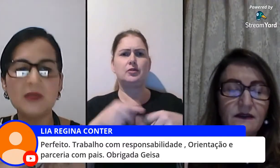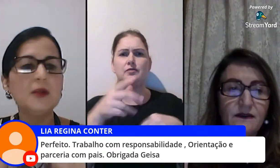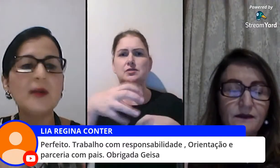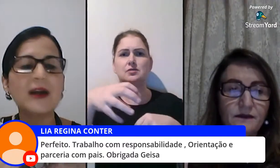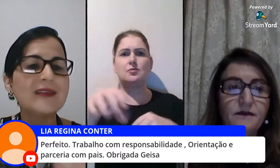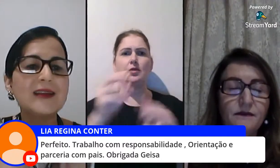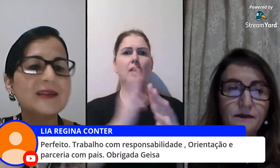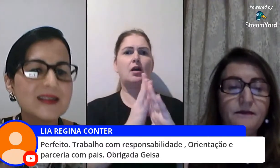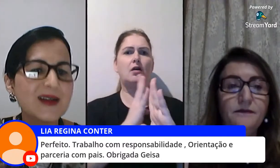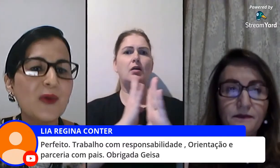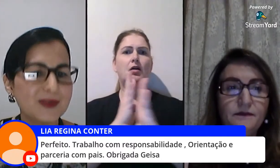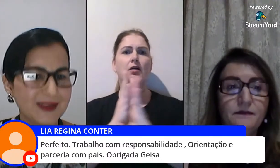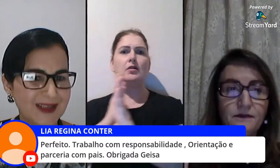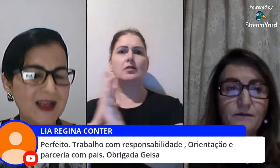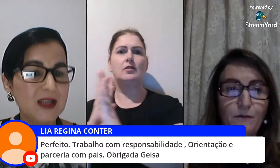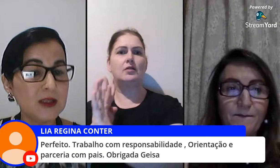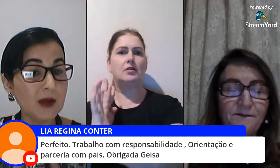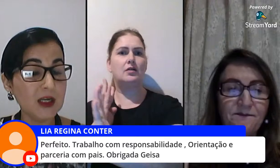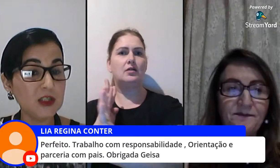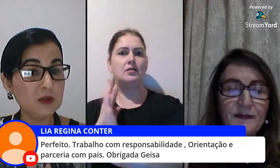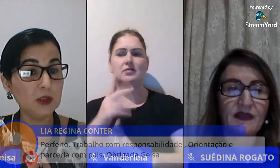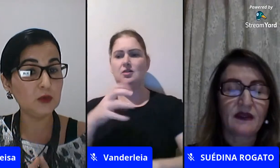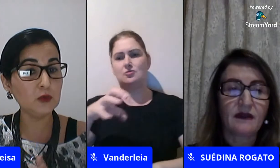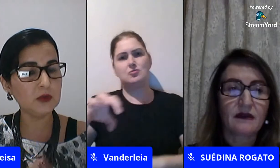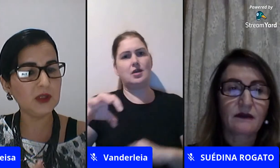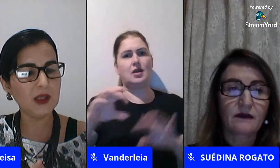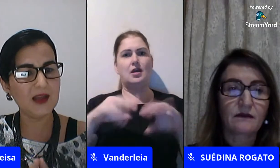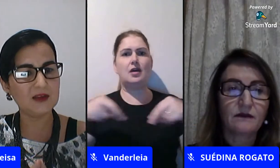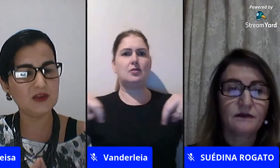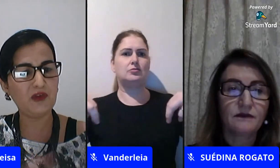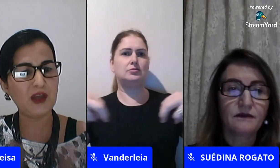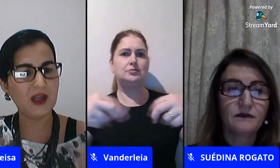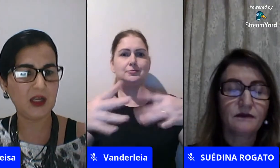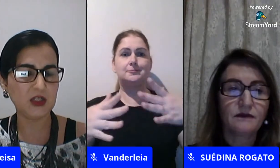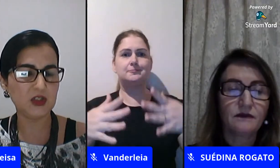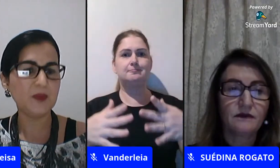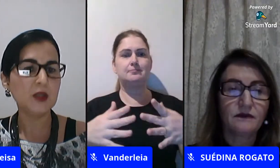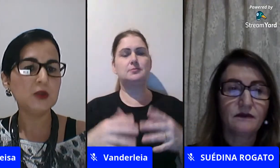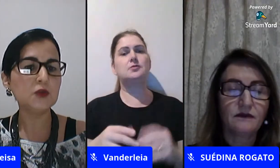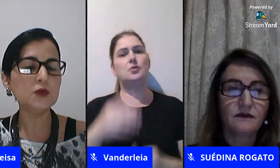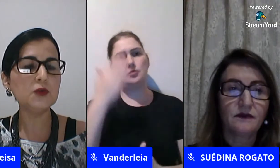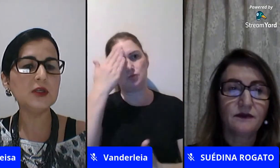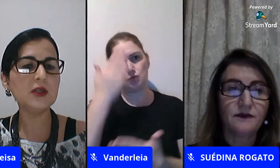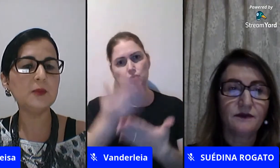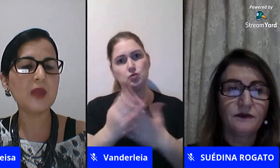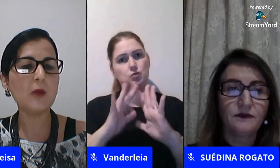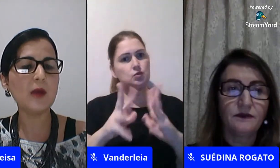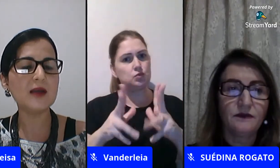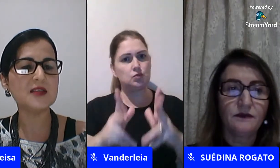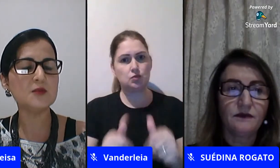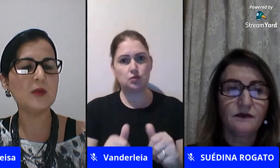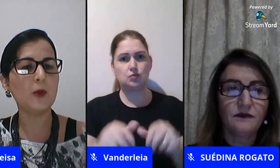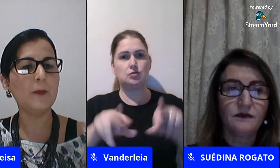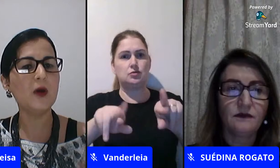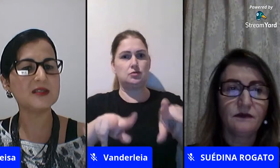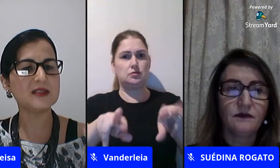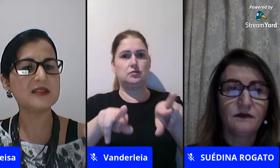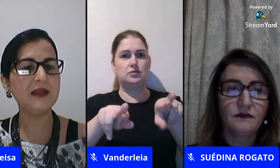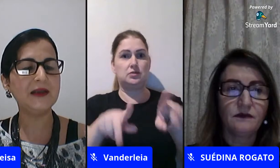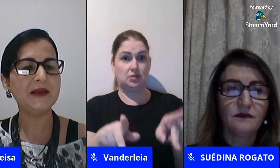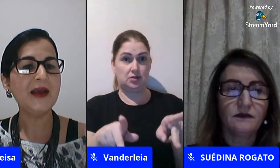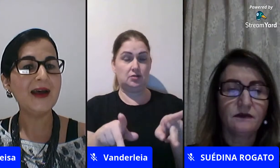não está trabalhando uma carteira atrás da outra então eu acredito que tudo que é diferente tudo que tem às vezes uma